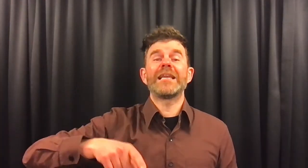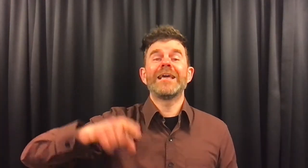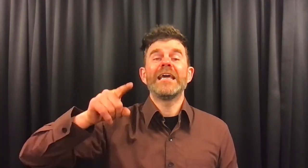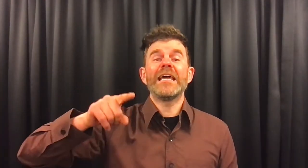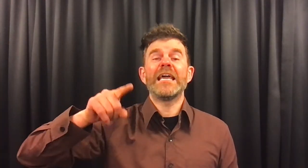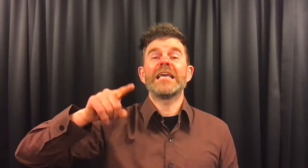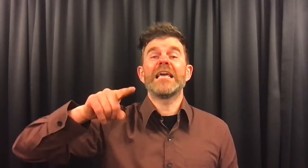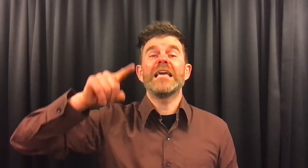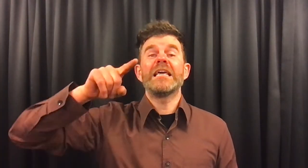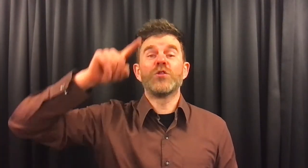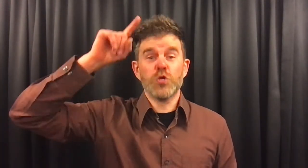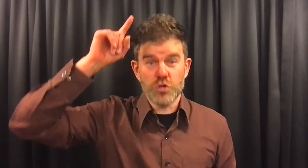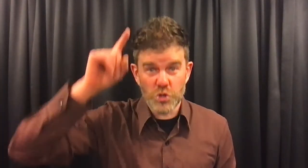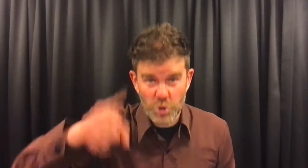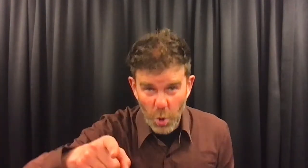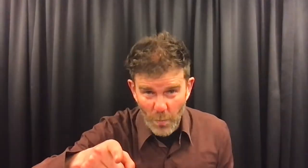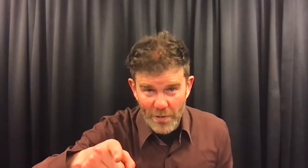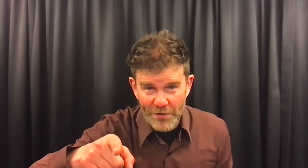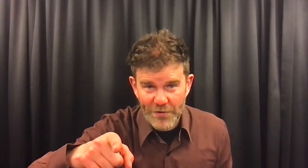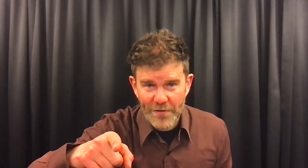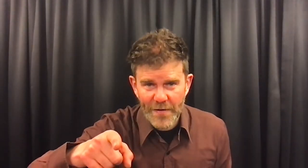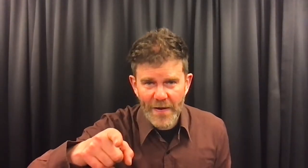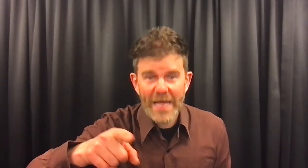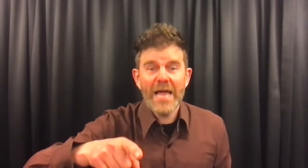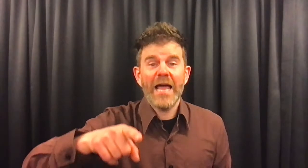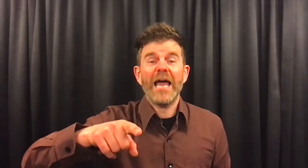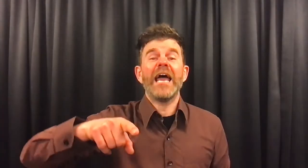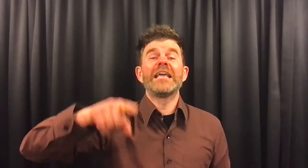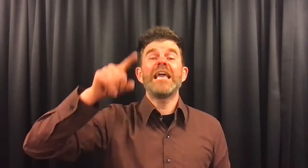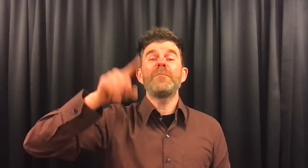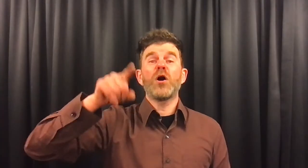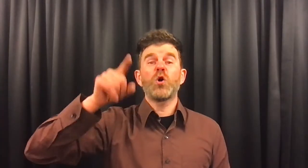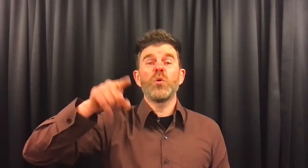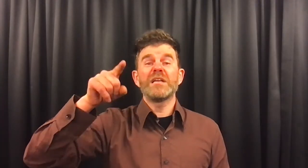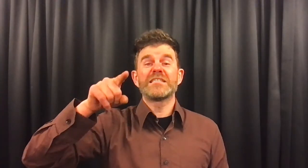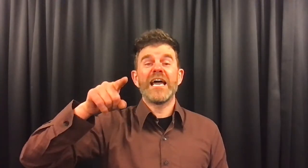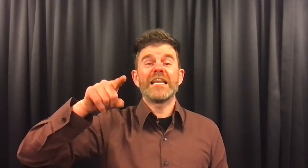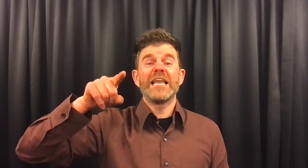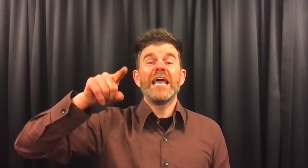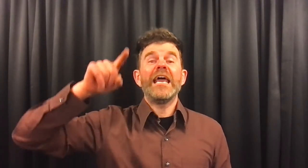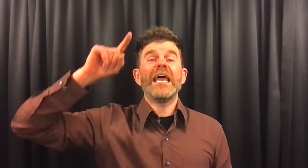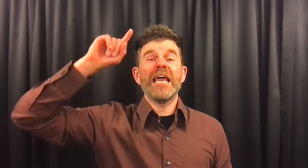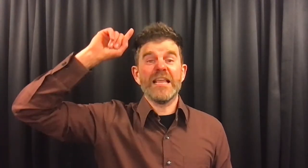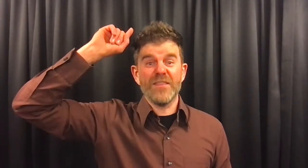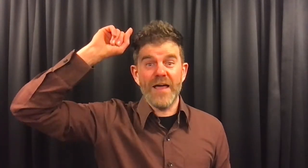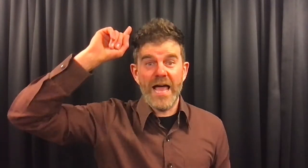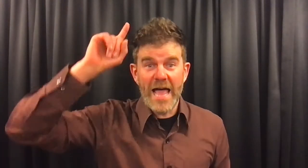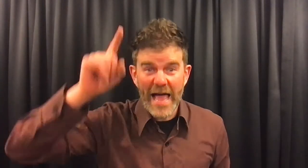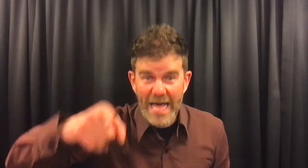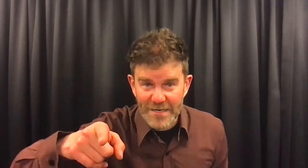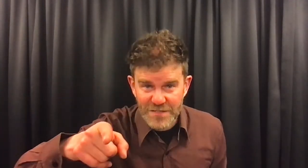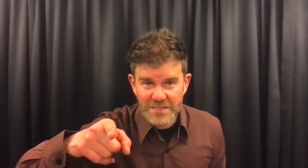in de zomer. En jij mag koning zijn in de herfst.